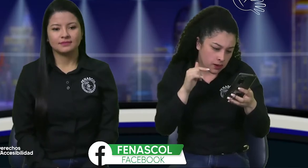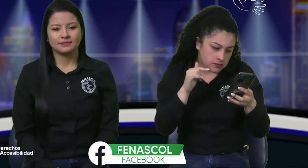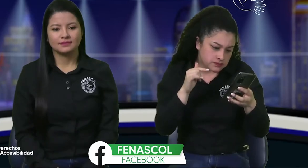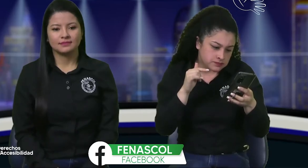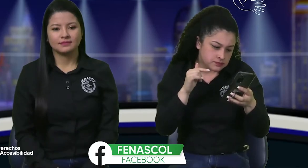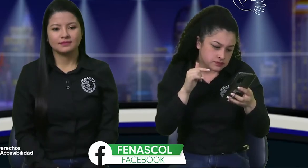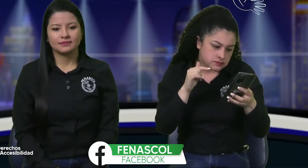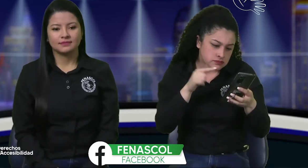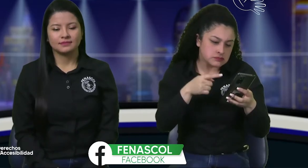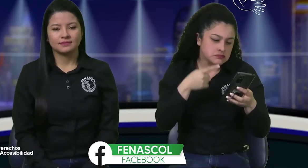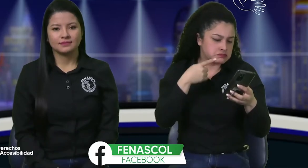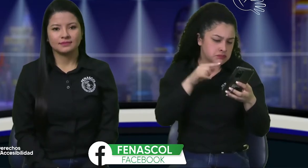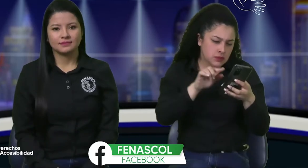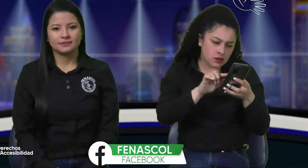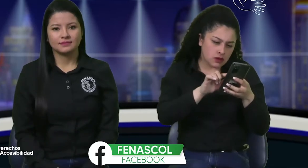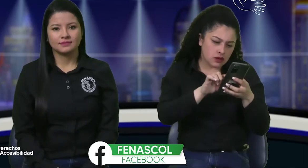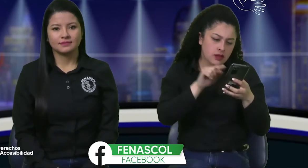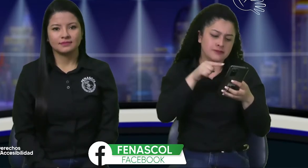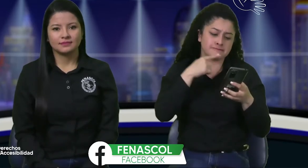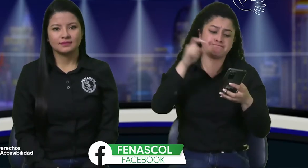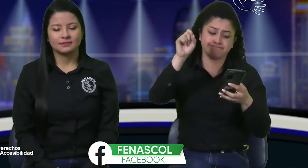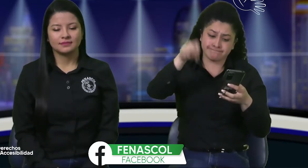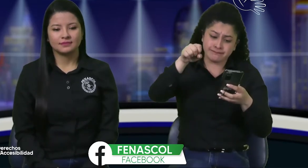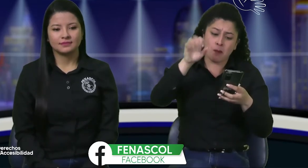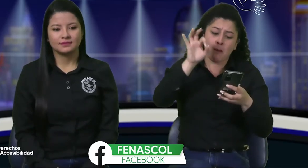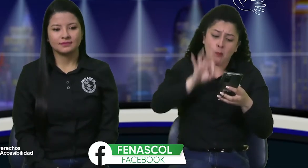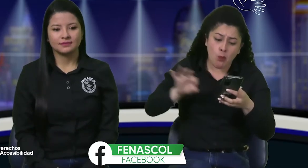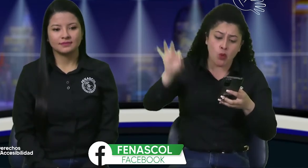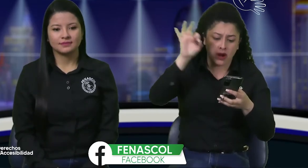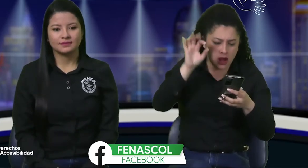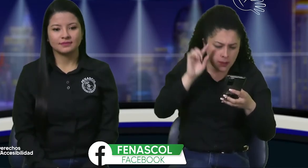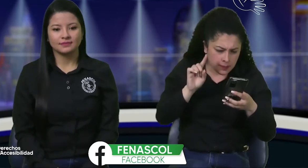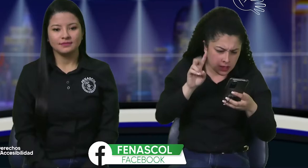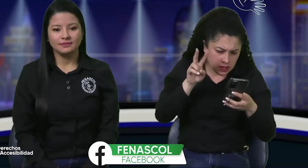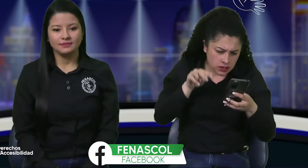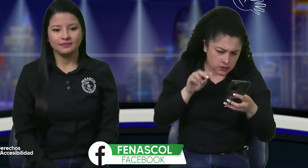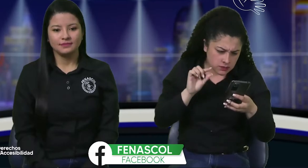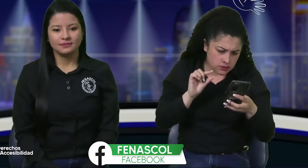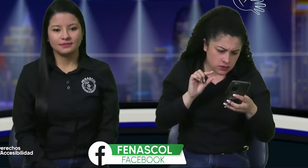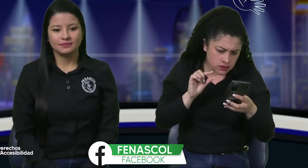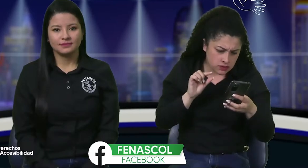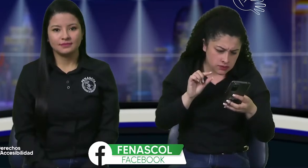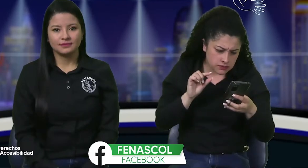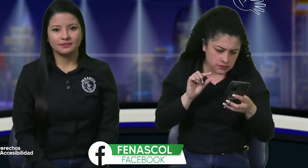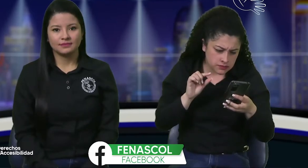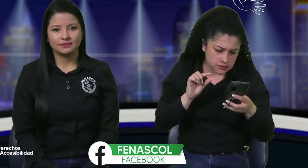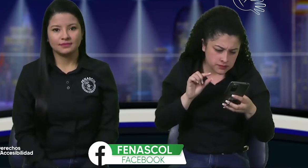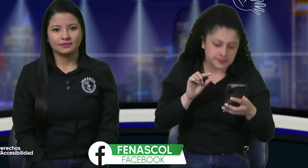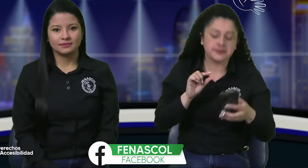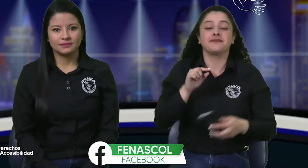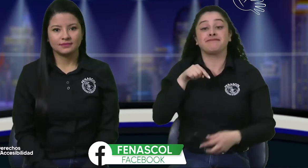dentro de los comentarios. Además, dicen, claro, es importante. Un segundo, por favor.